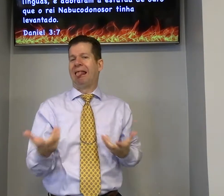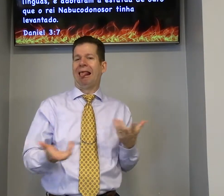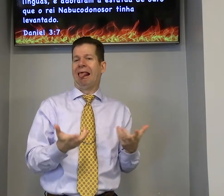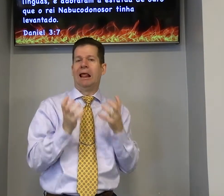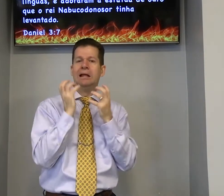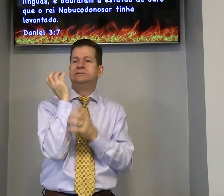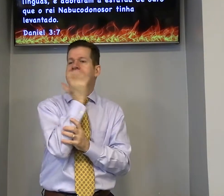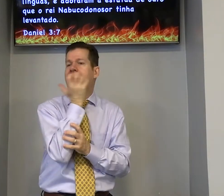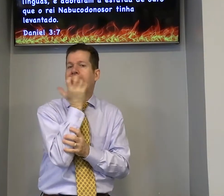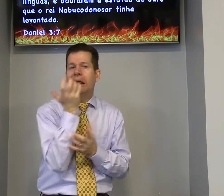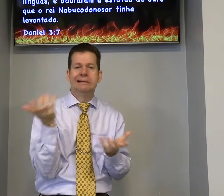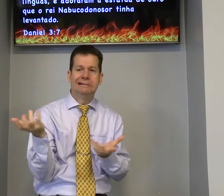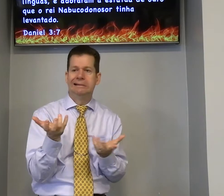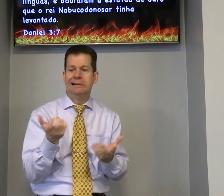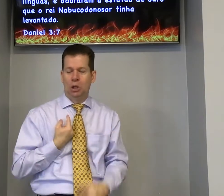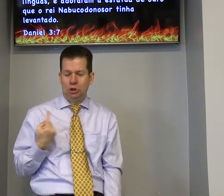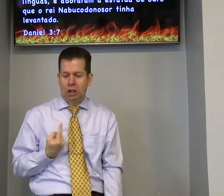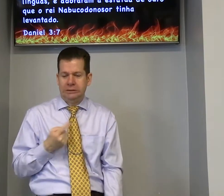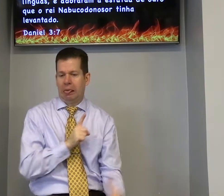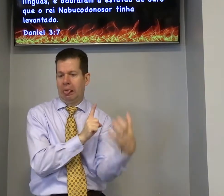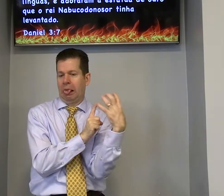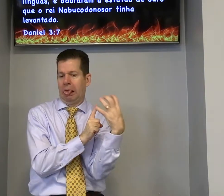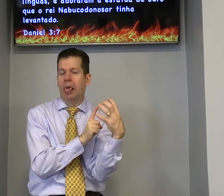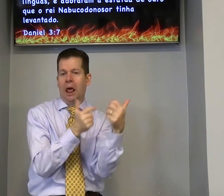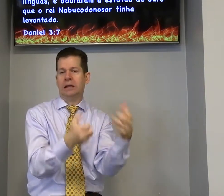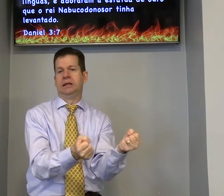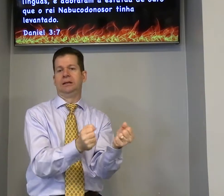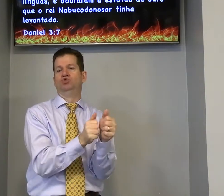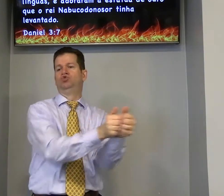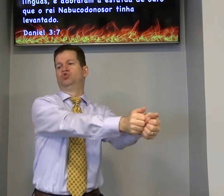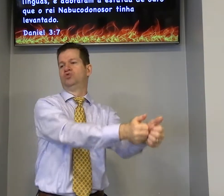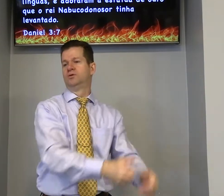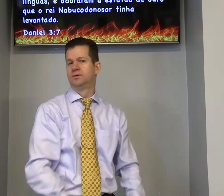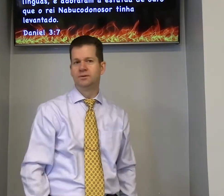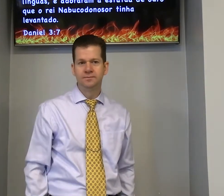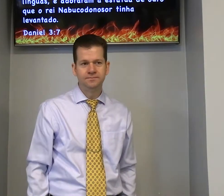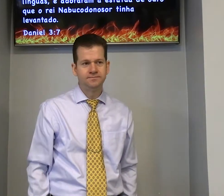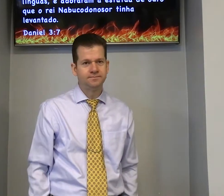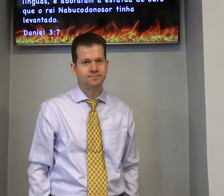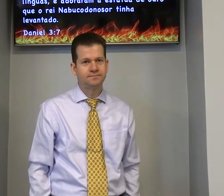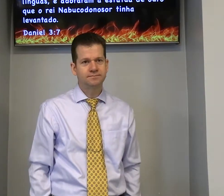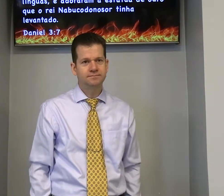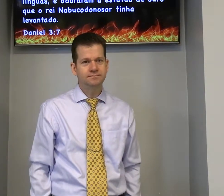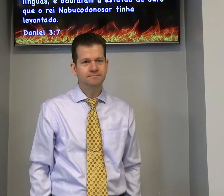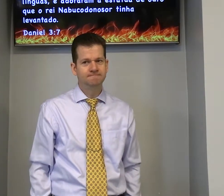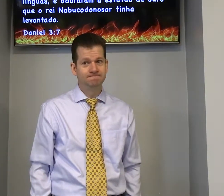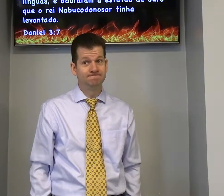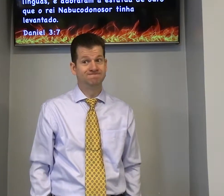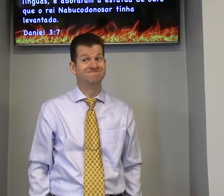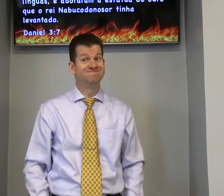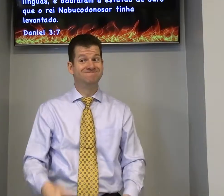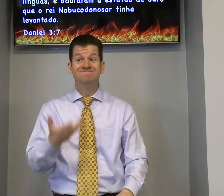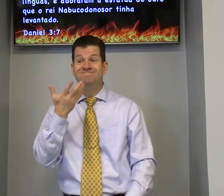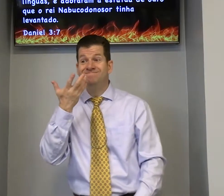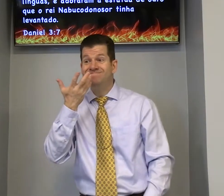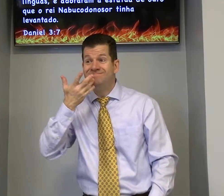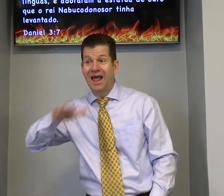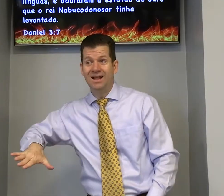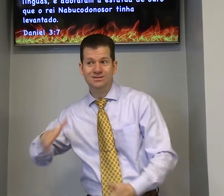um amigo porque pressão é forte sozinho é fácil de aceitar e errar